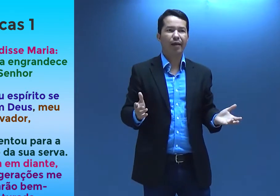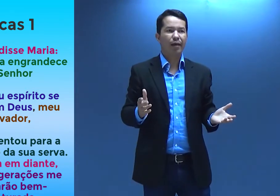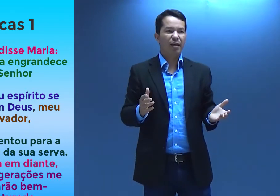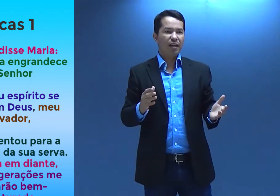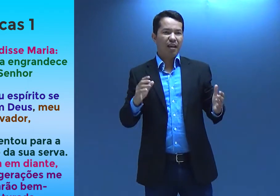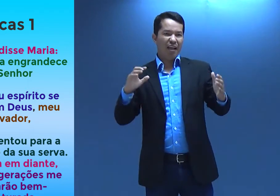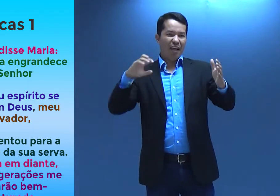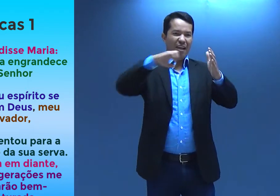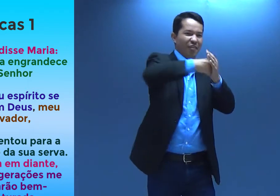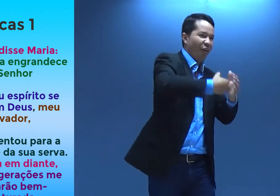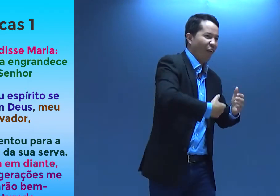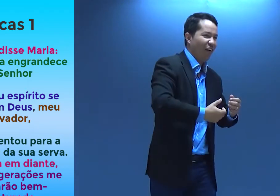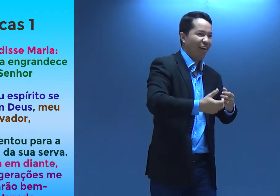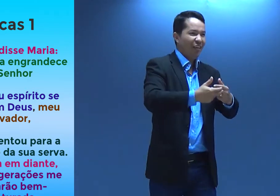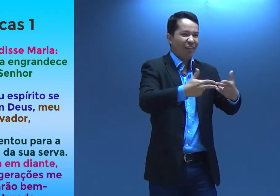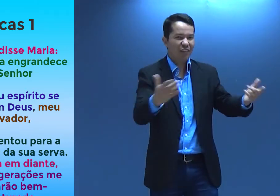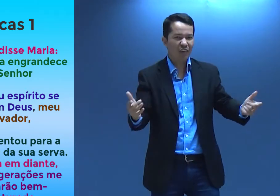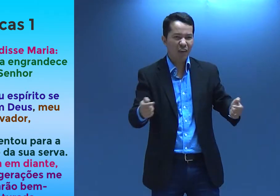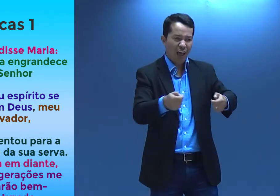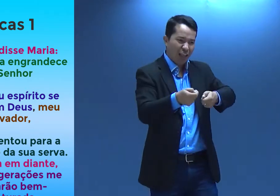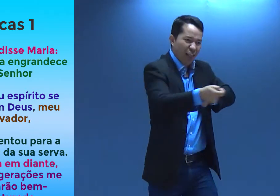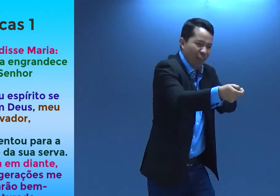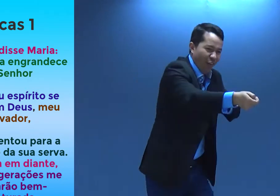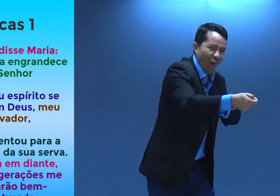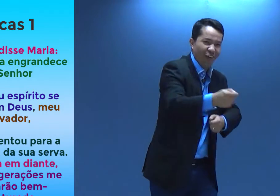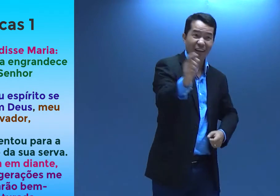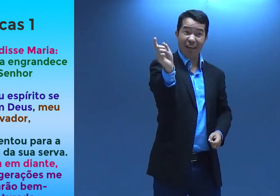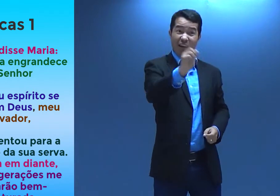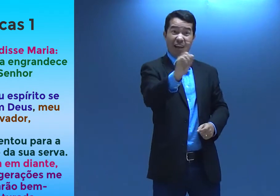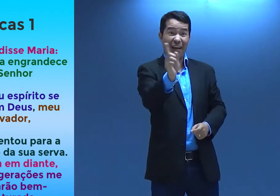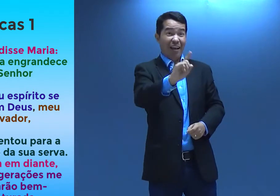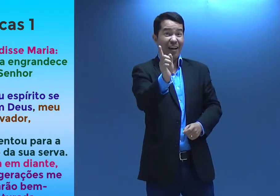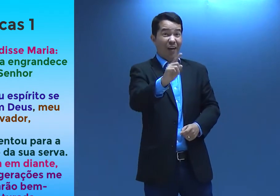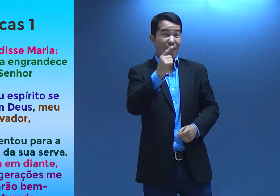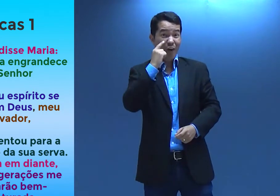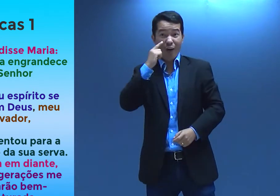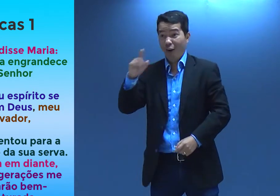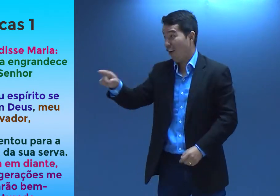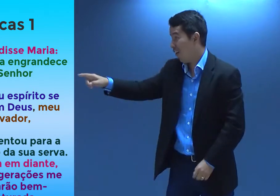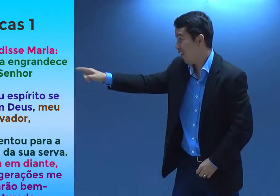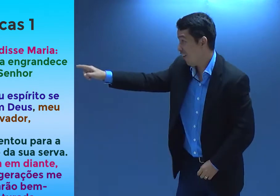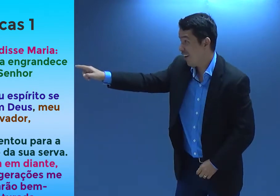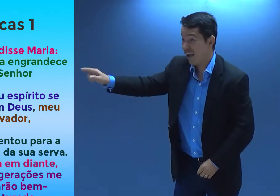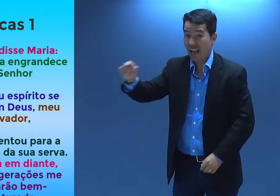Não é tipo acidente ou tentação. Alguma coisa assim. Não. Olha lá.